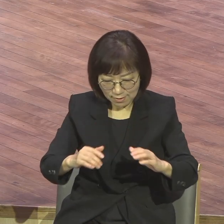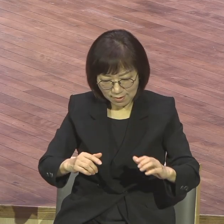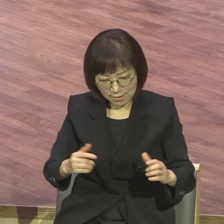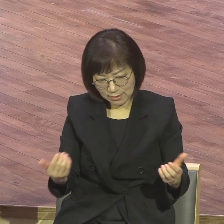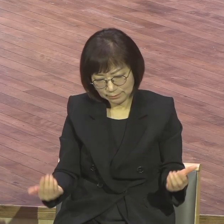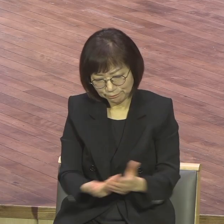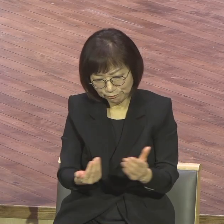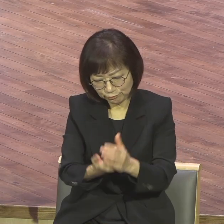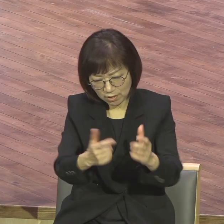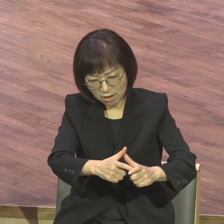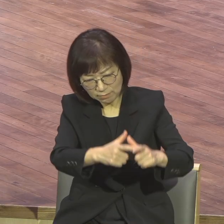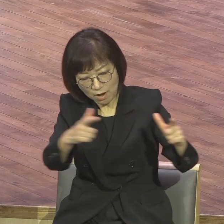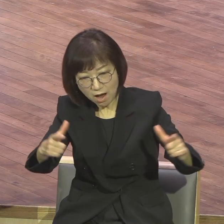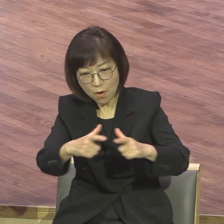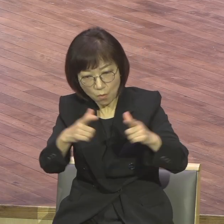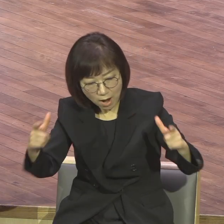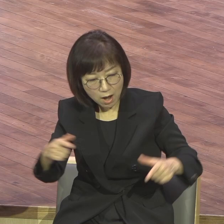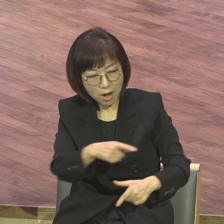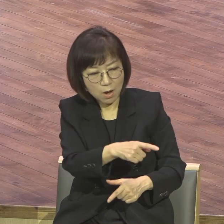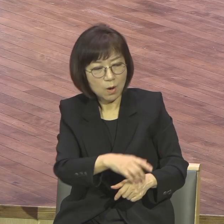이거네 이분은 서론 인생이구나